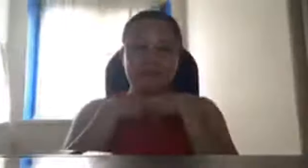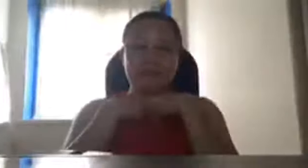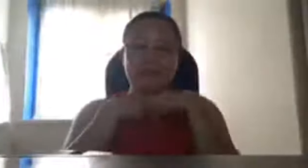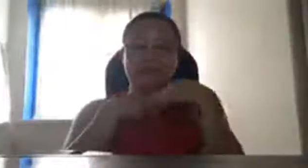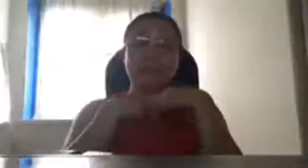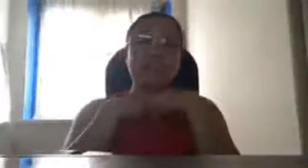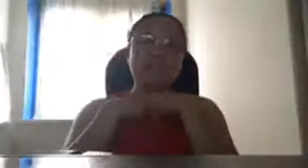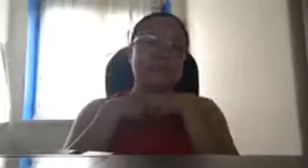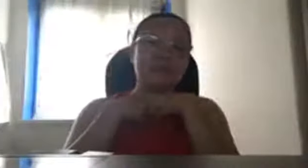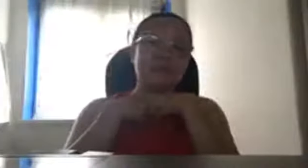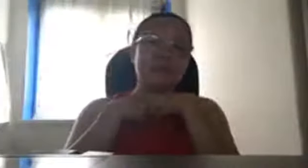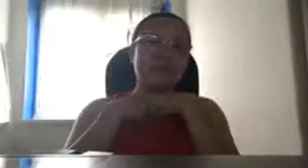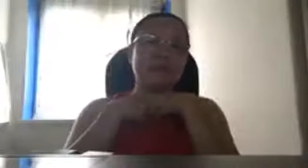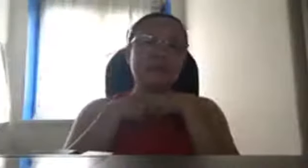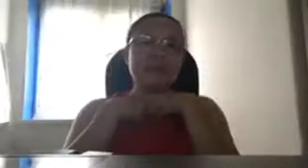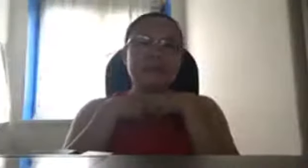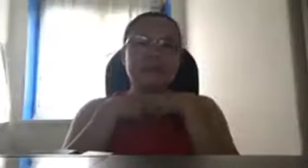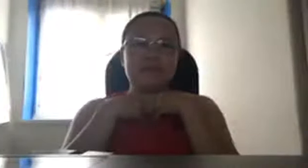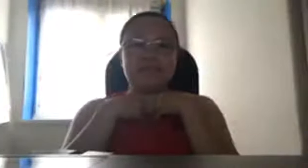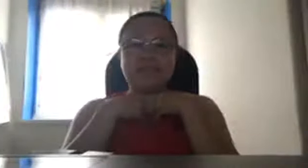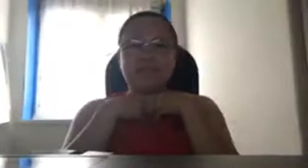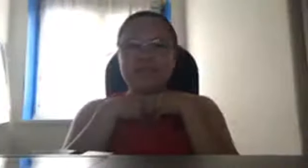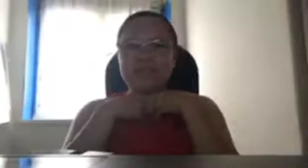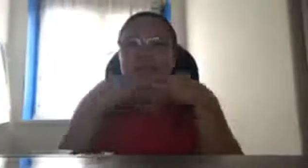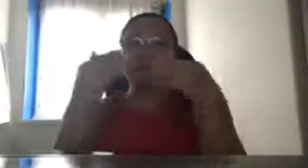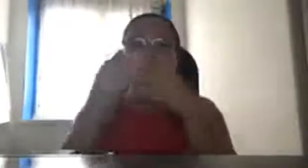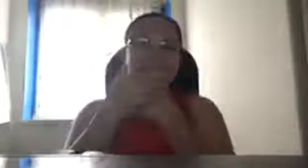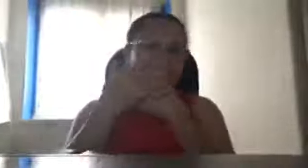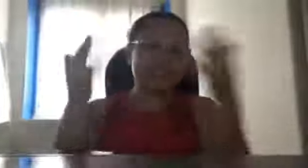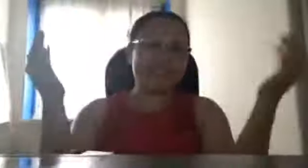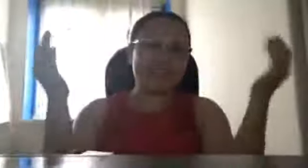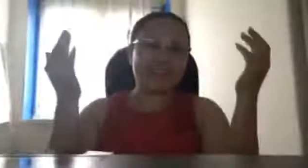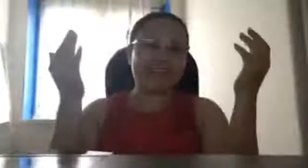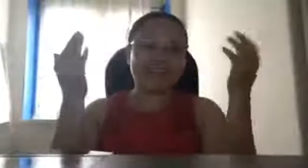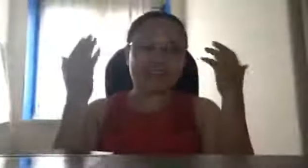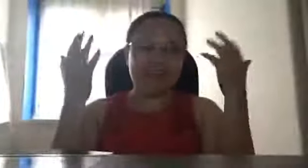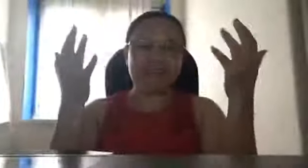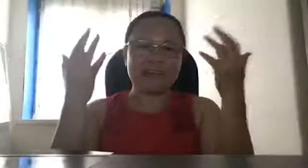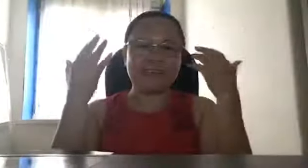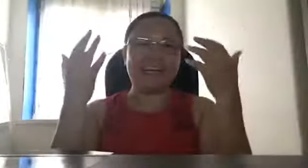pagdating ng time sabihin ko ay putang ina tama na